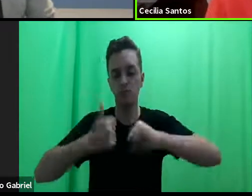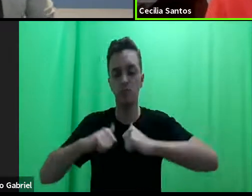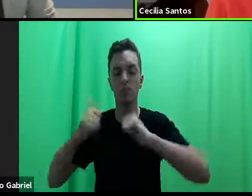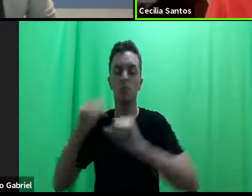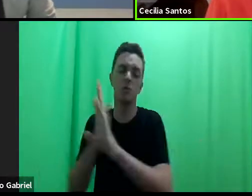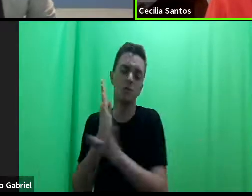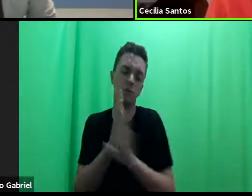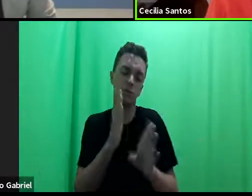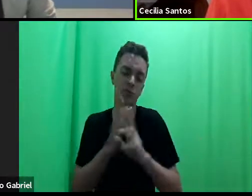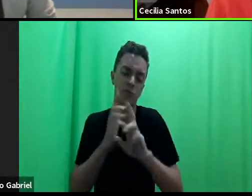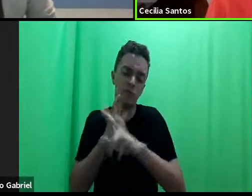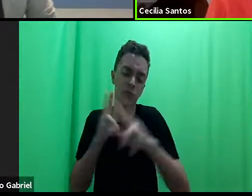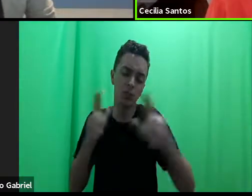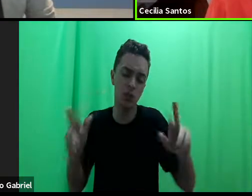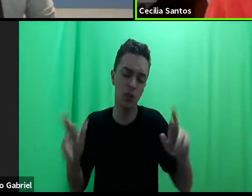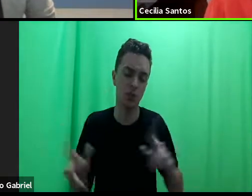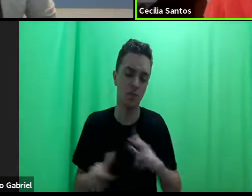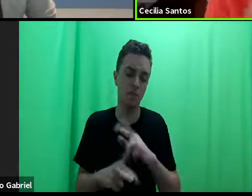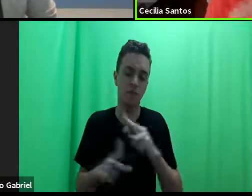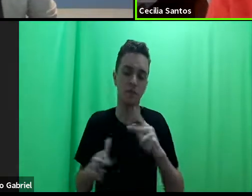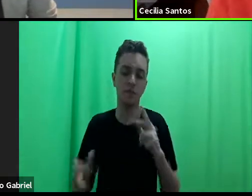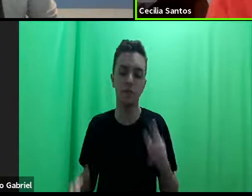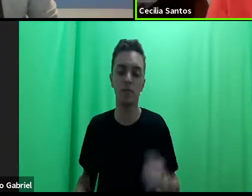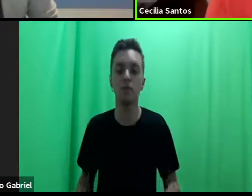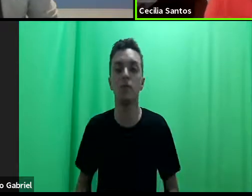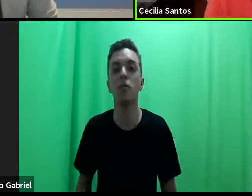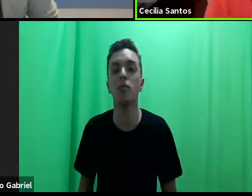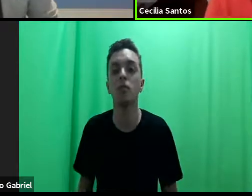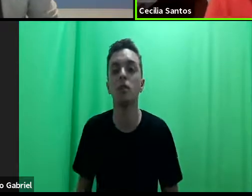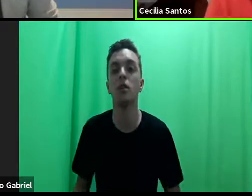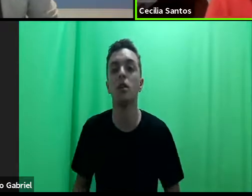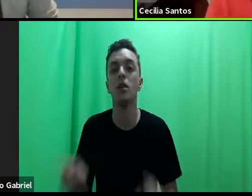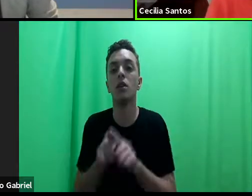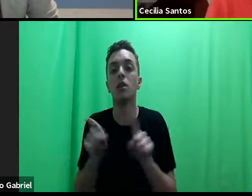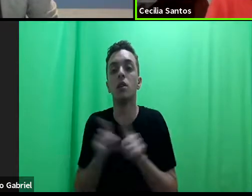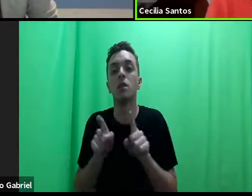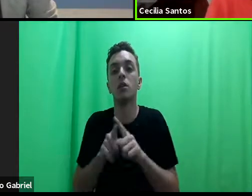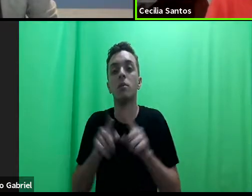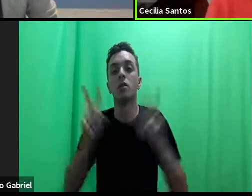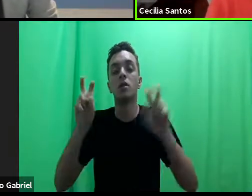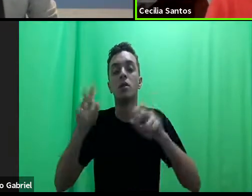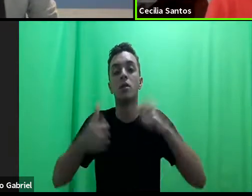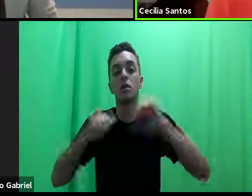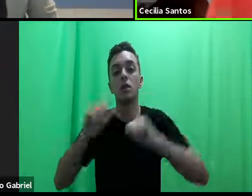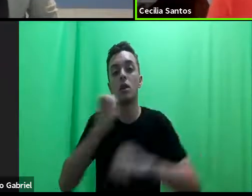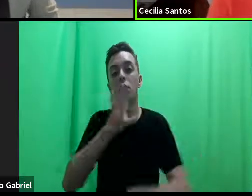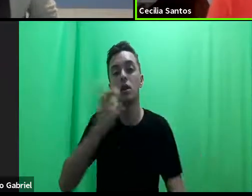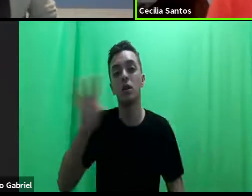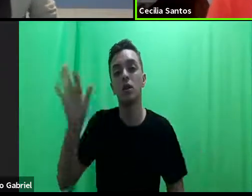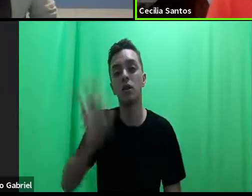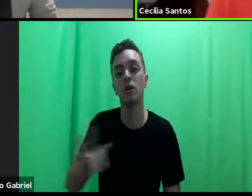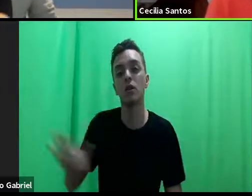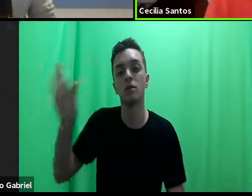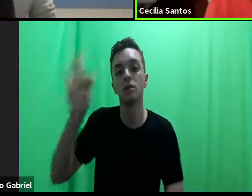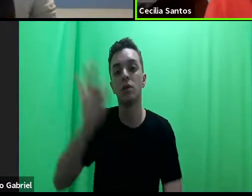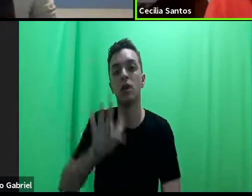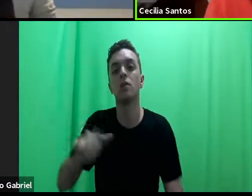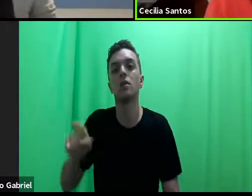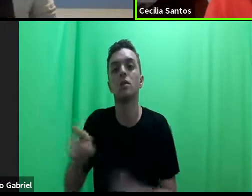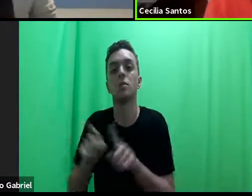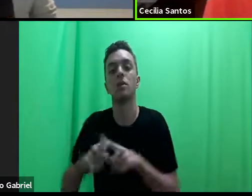as práticas e também a posição institucional em cada faculdade, os desafios